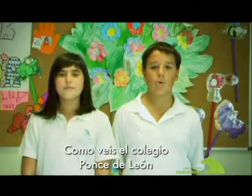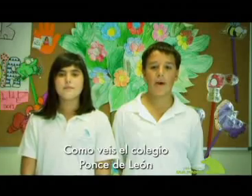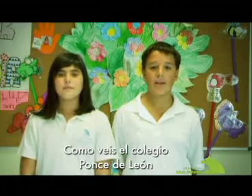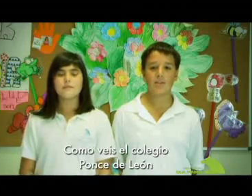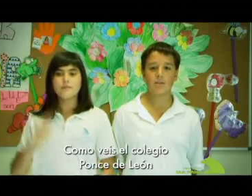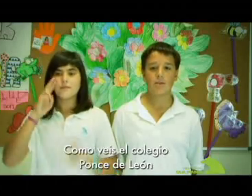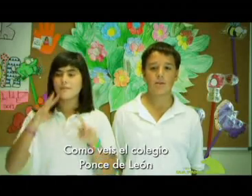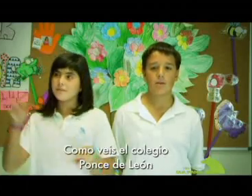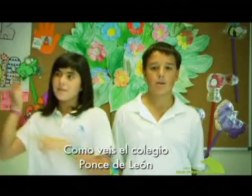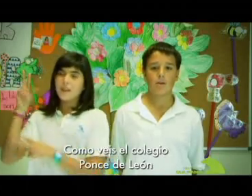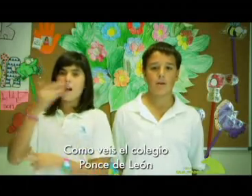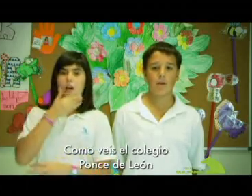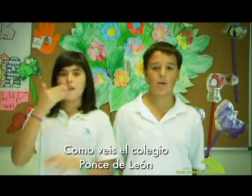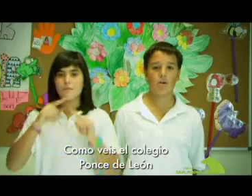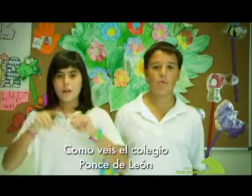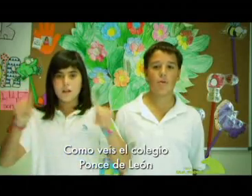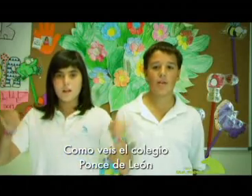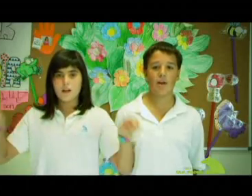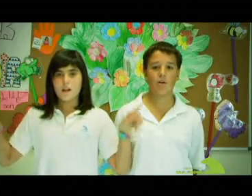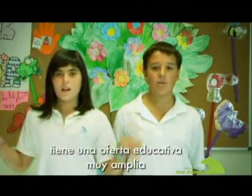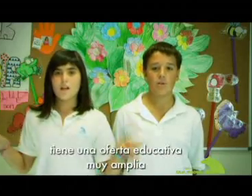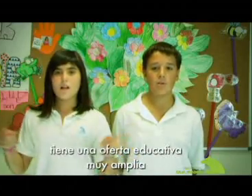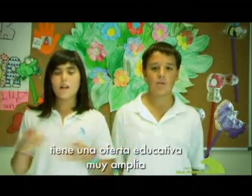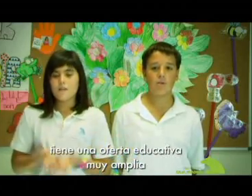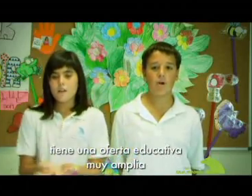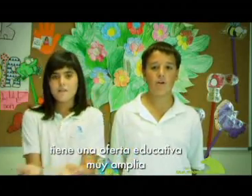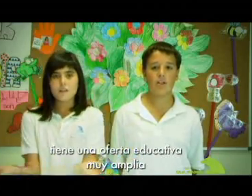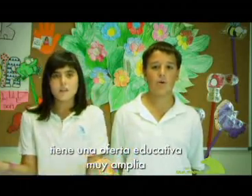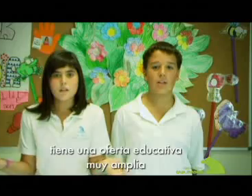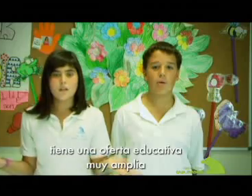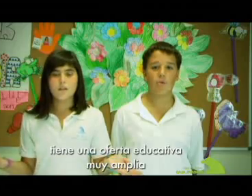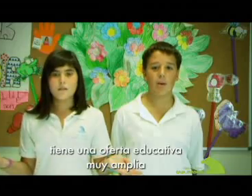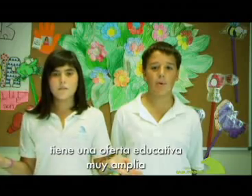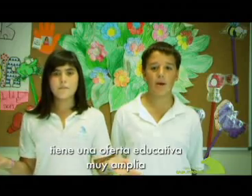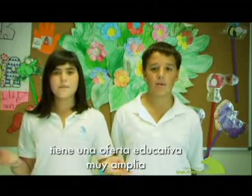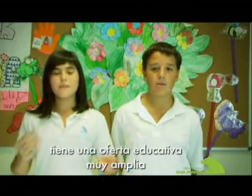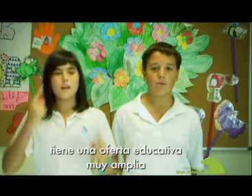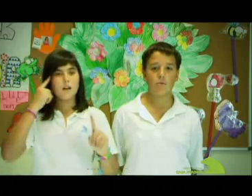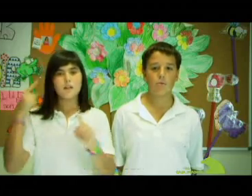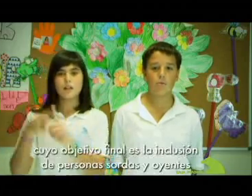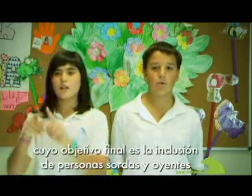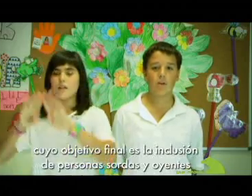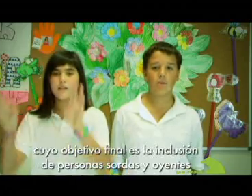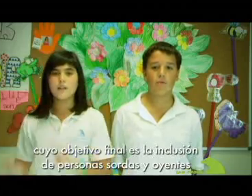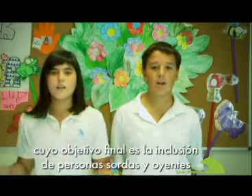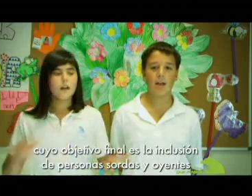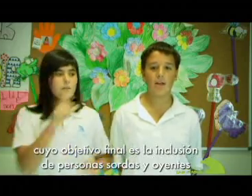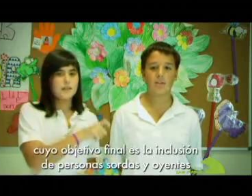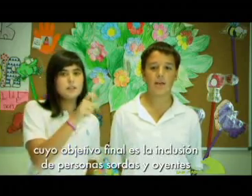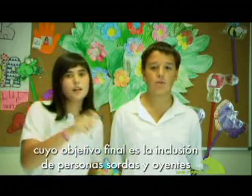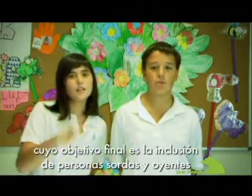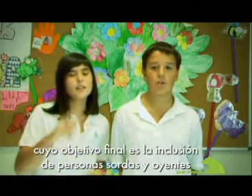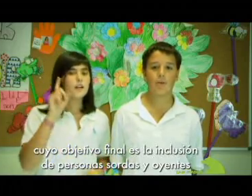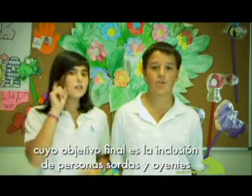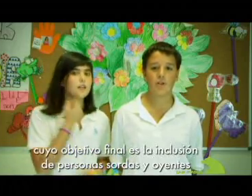Como veis, el Colegio Ponce de León tiene una oferta educativa muy amplia, cuyo objetivo final